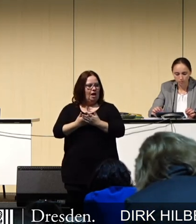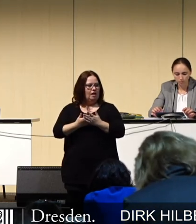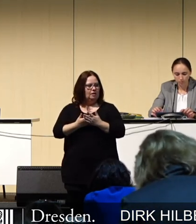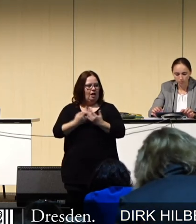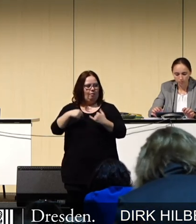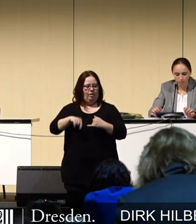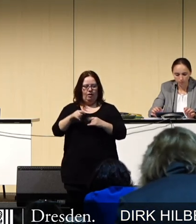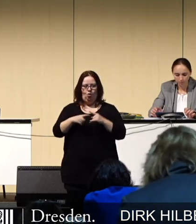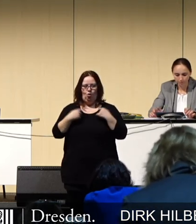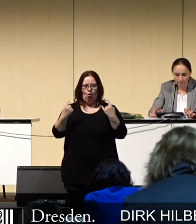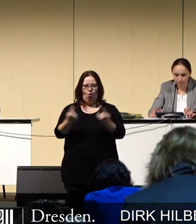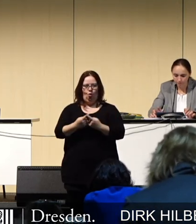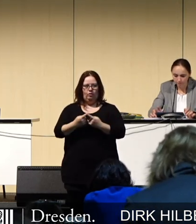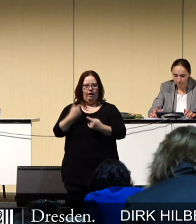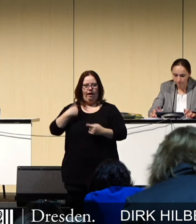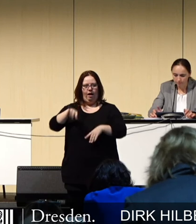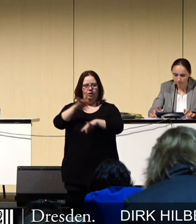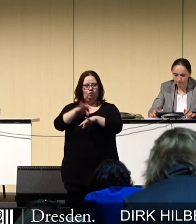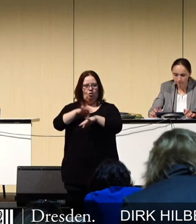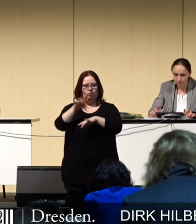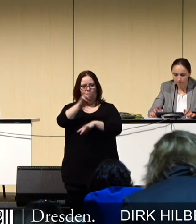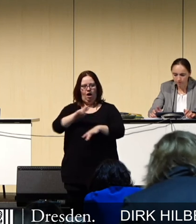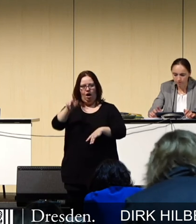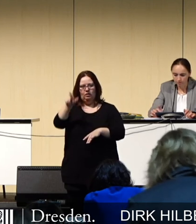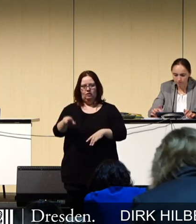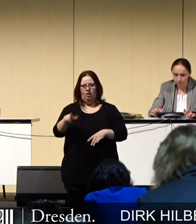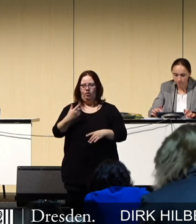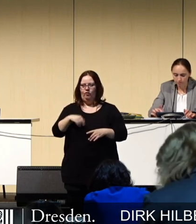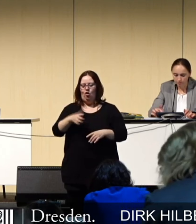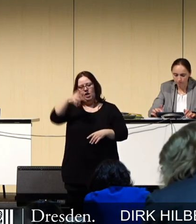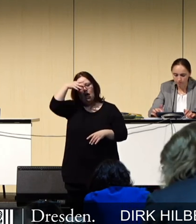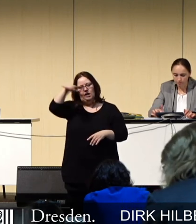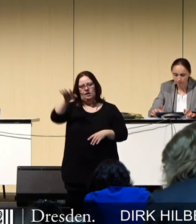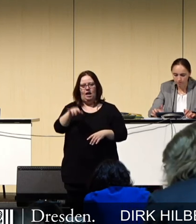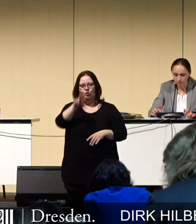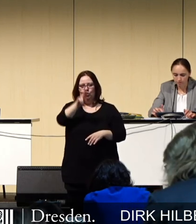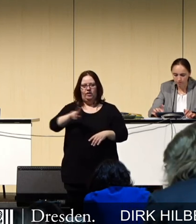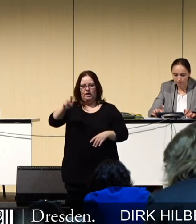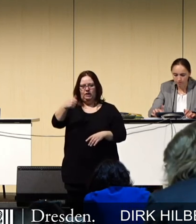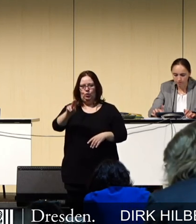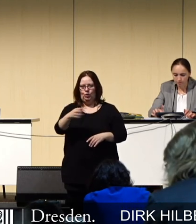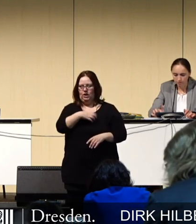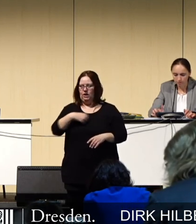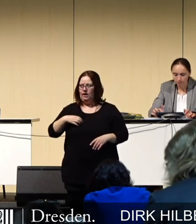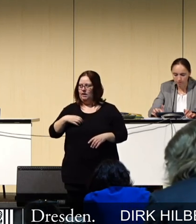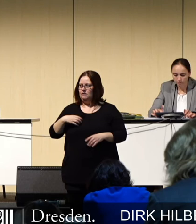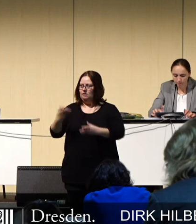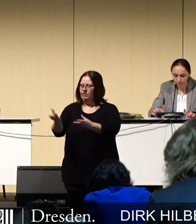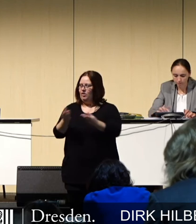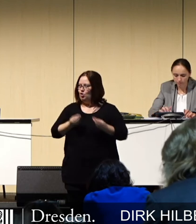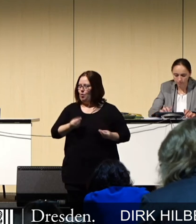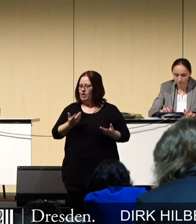dieser Runde ganz herzlich an Dr. Radeke von der Exzellenzuniversität TU Dresden willkommen